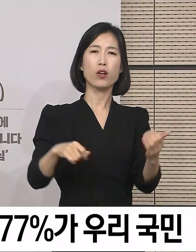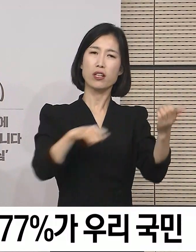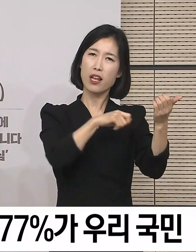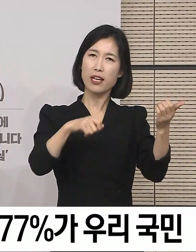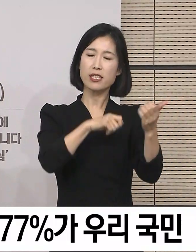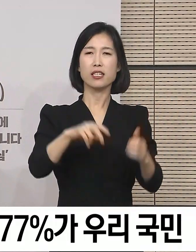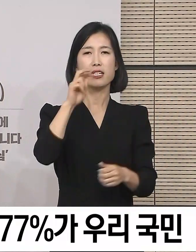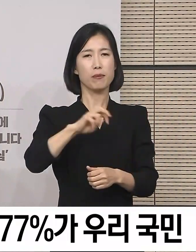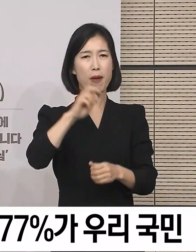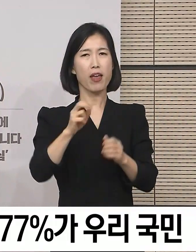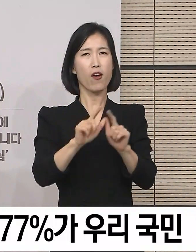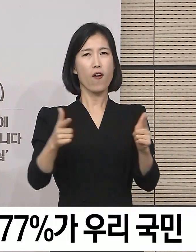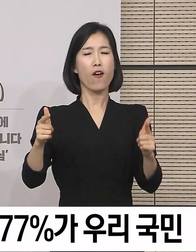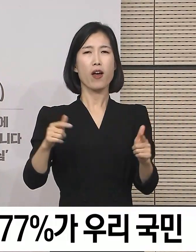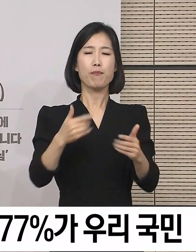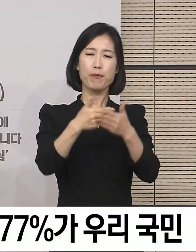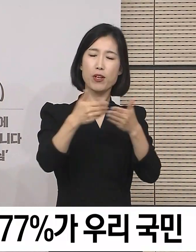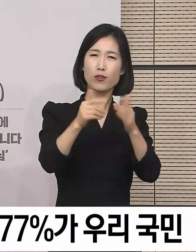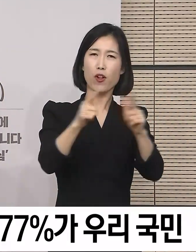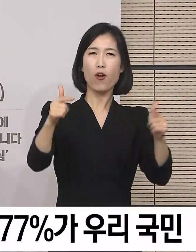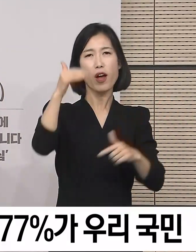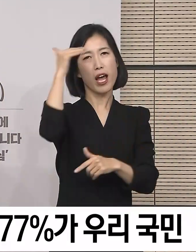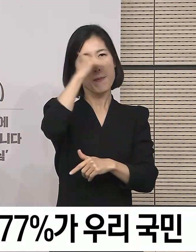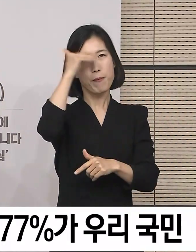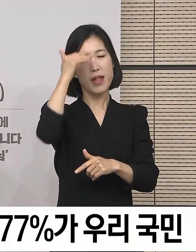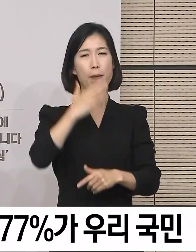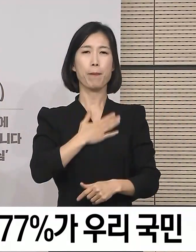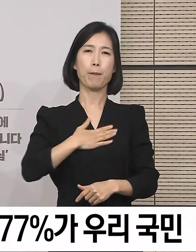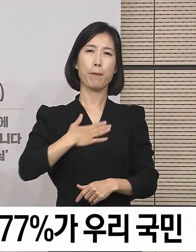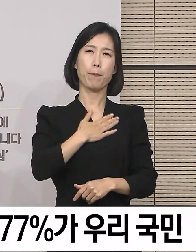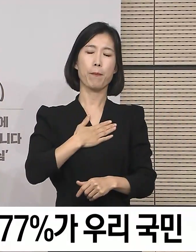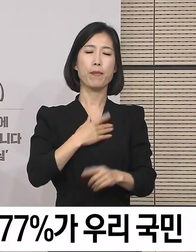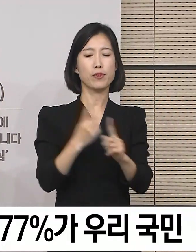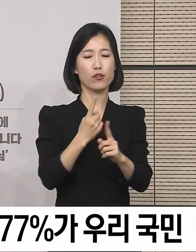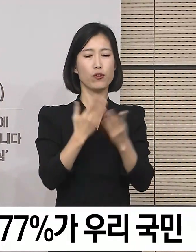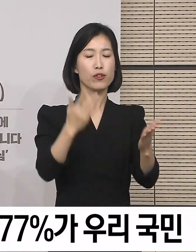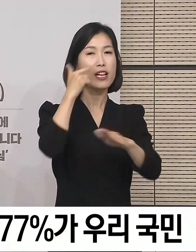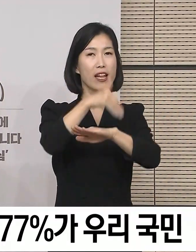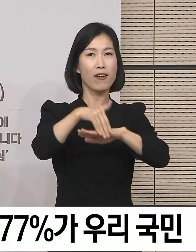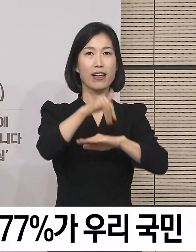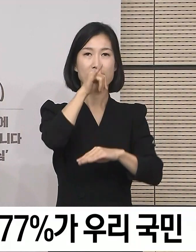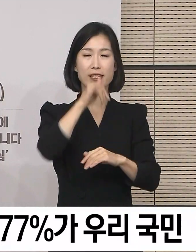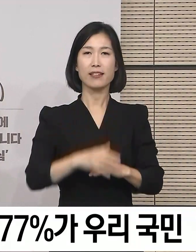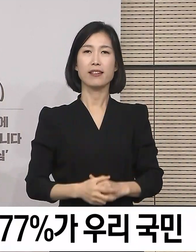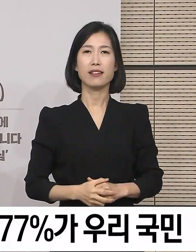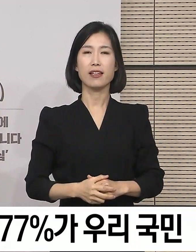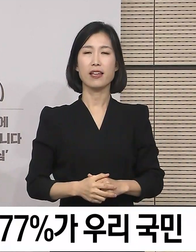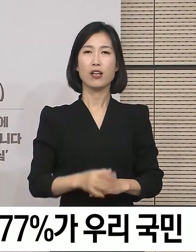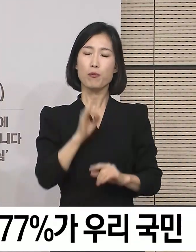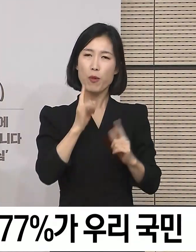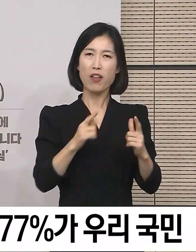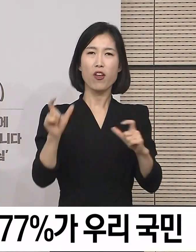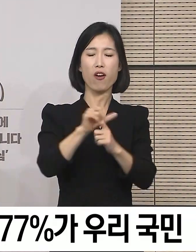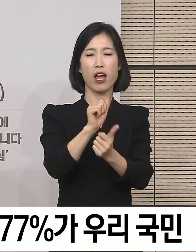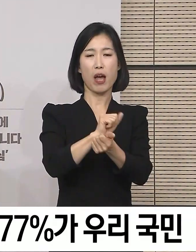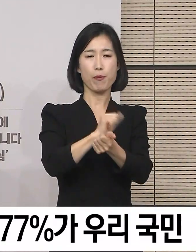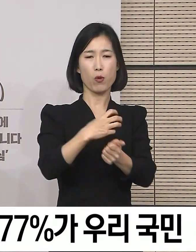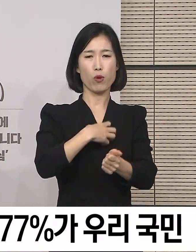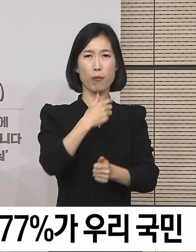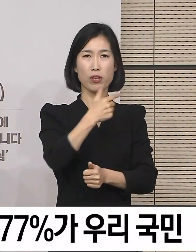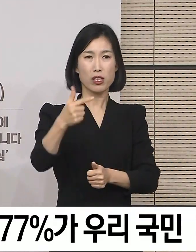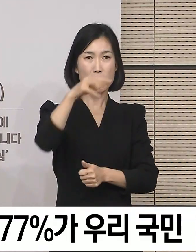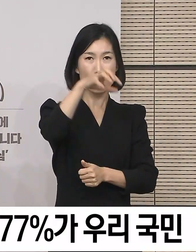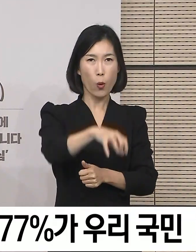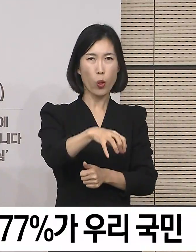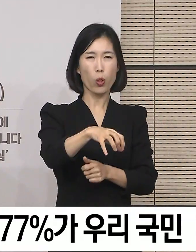오페라, 대중음악이나 설치미술을 감상할 수 있는 프로그램을 제공할 계획입니다. 한편 감염 위험이 높은